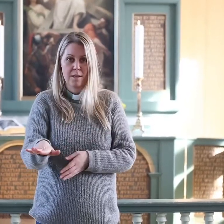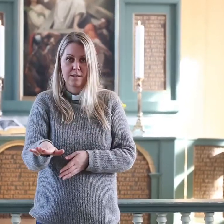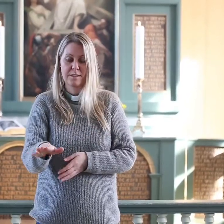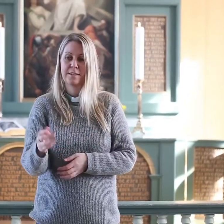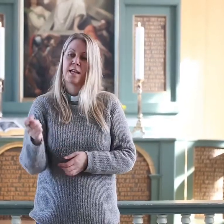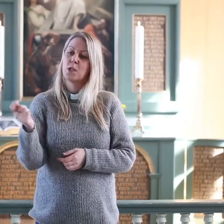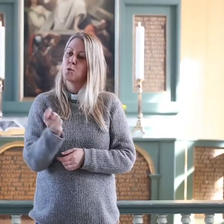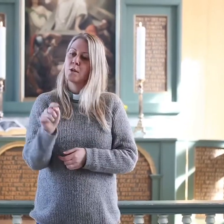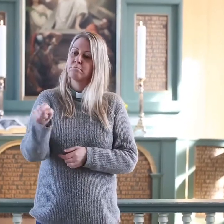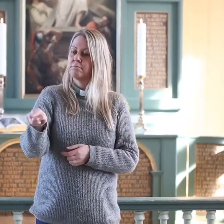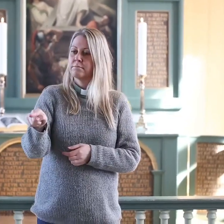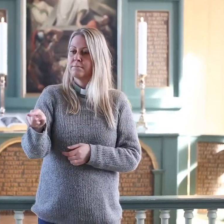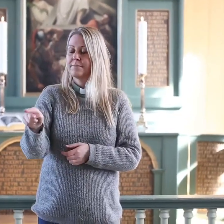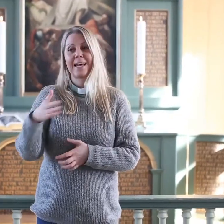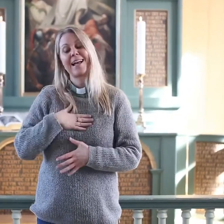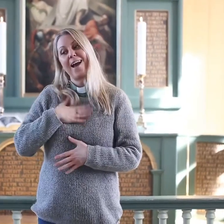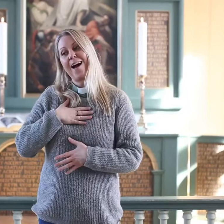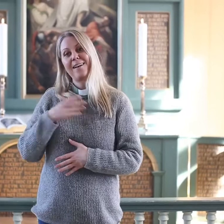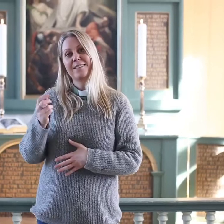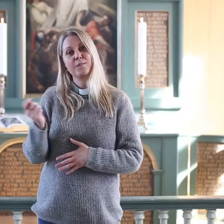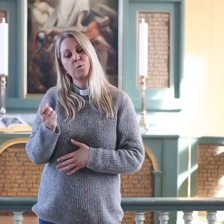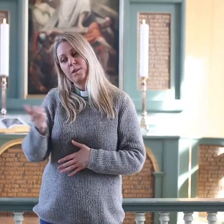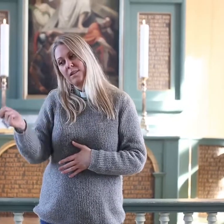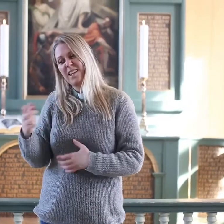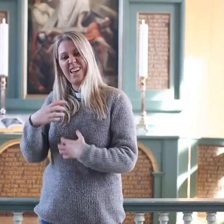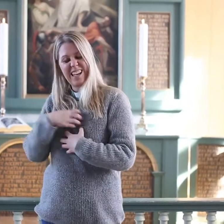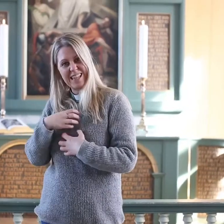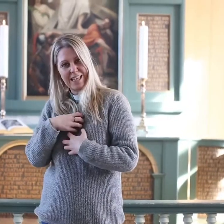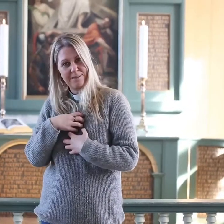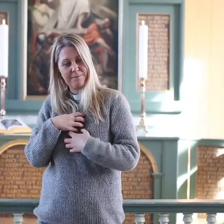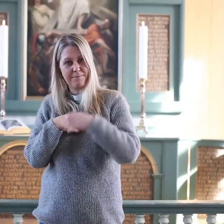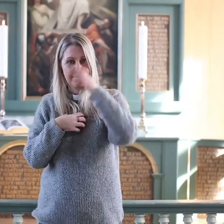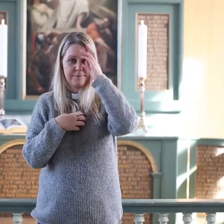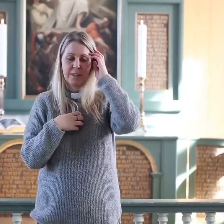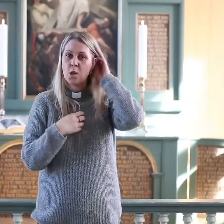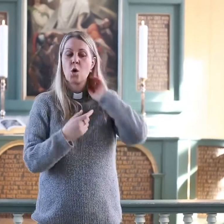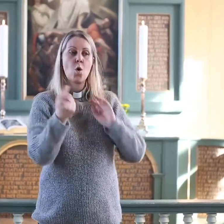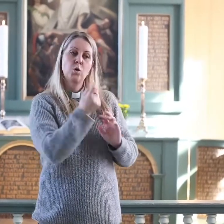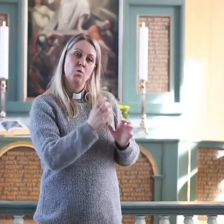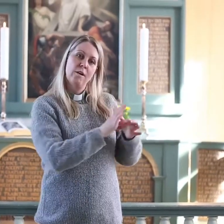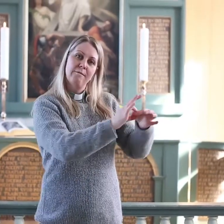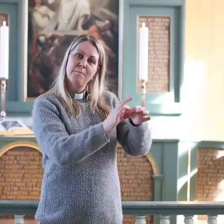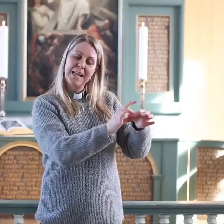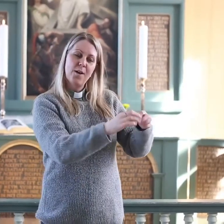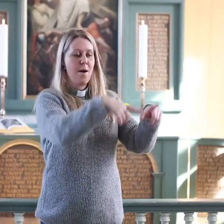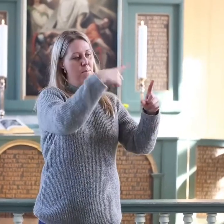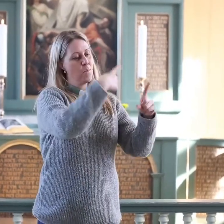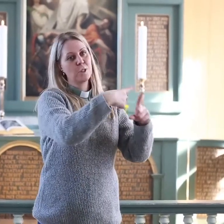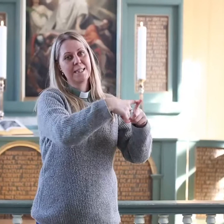er det veldig bra, og andre er redde. Noen familier er positive, de